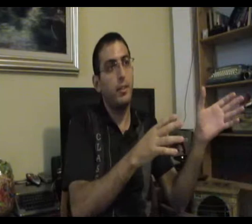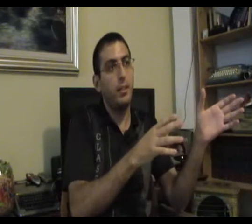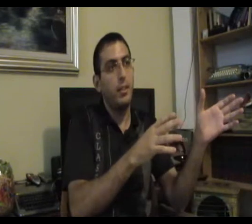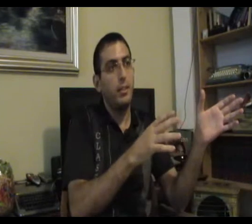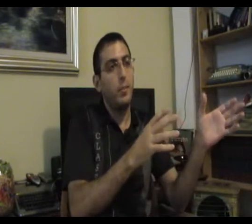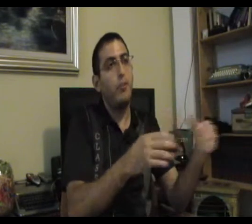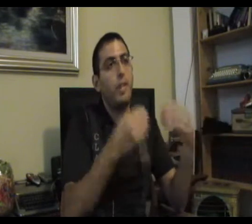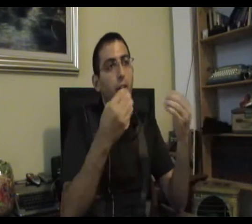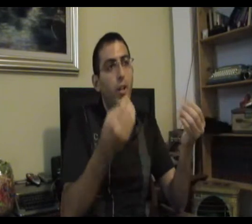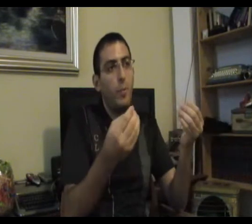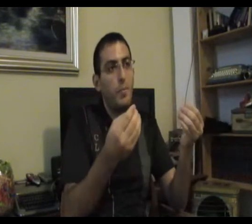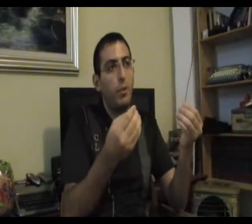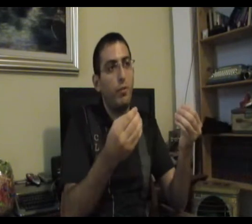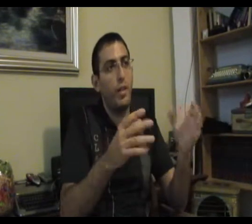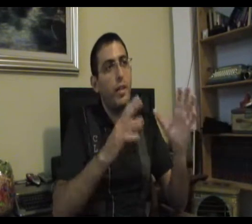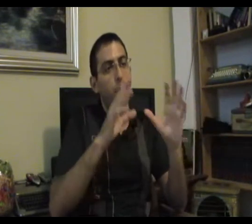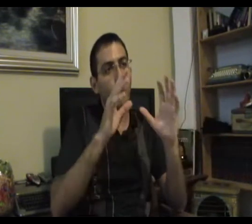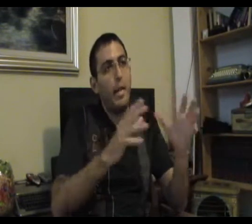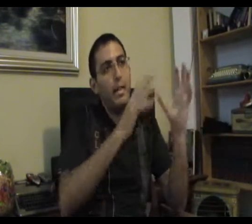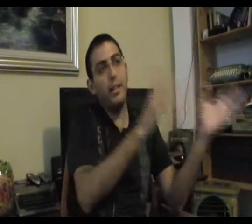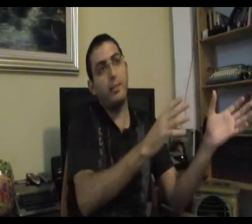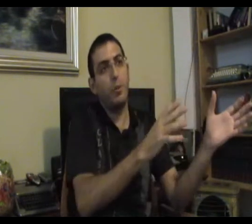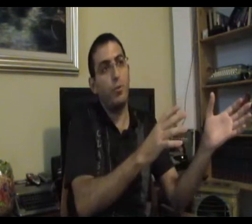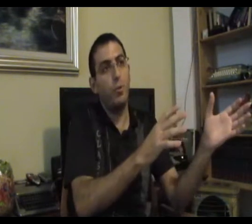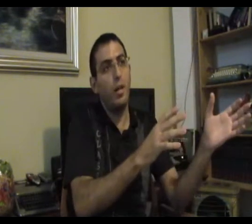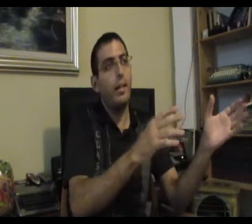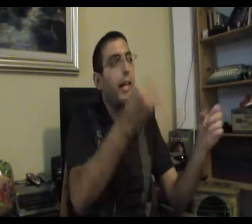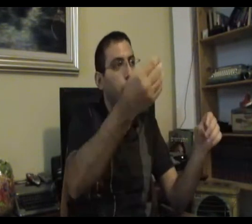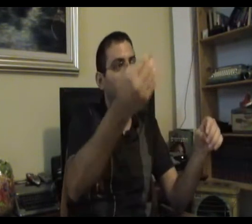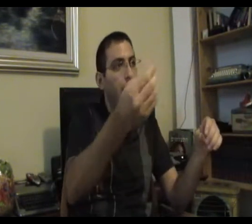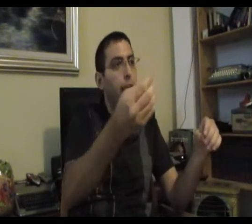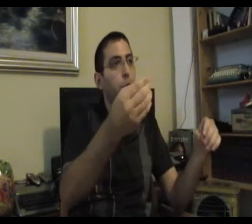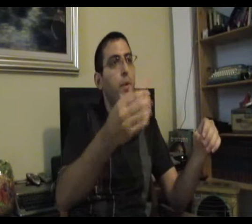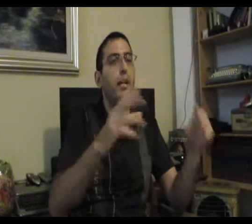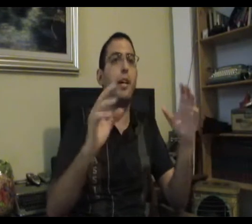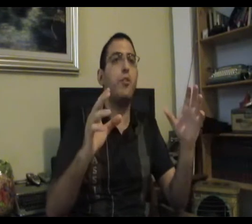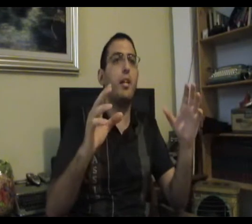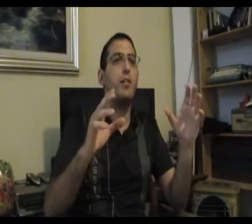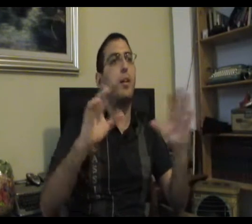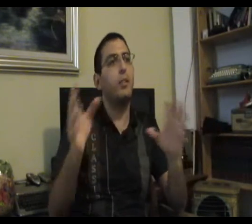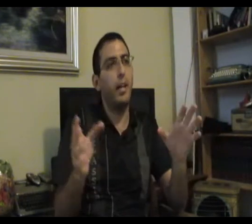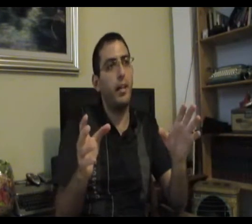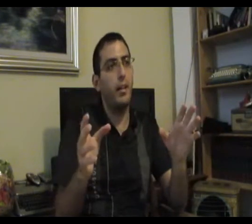זה אומר שהדרך שלי לא מספיק טובה, כי היא מקובעת ל-X כלשהו. נגיד לדוגמה, נגיד מישהו אומר לך, הדרך שלי זה ליחוד את הרגע.